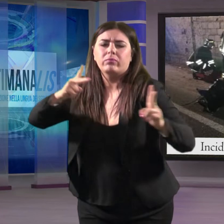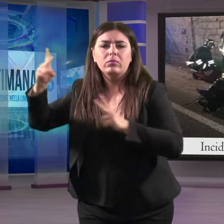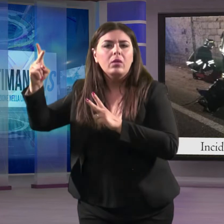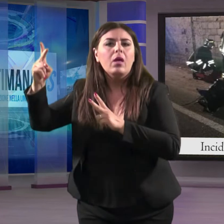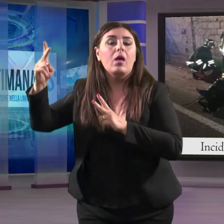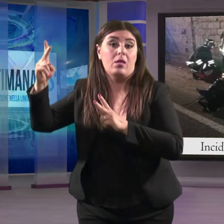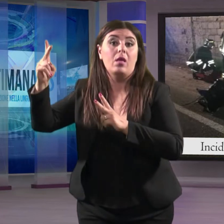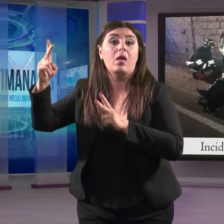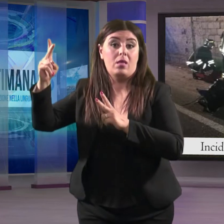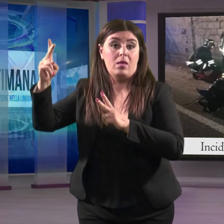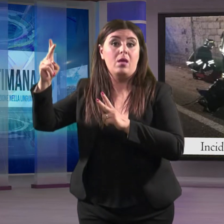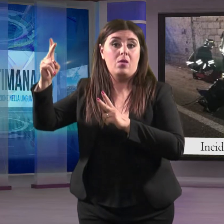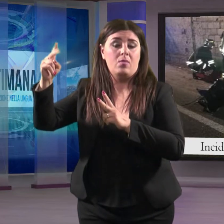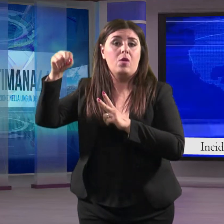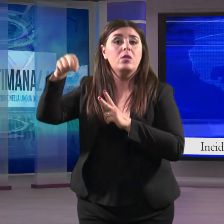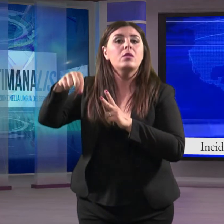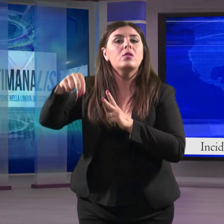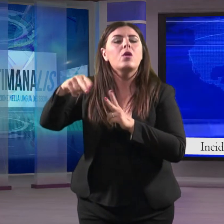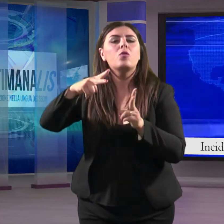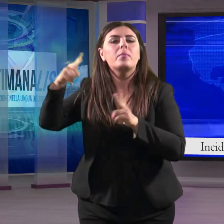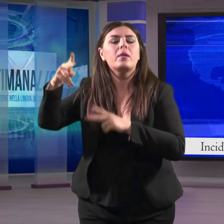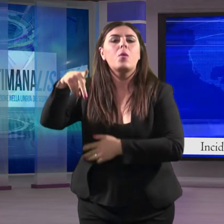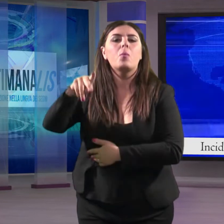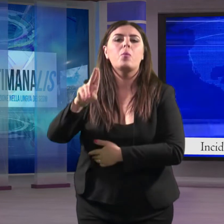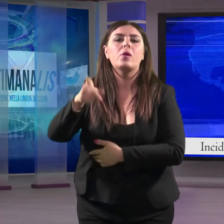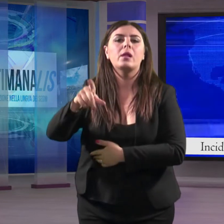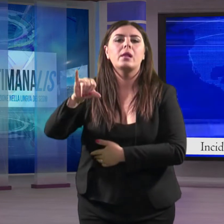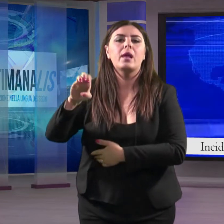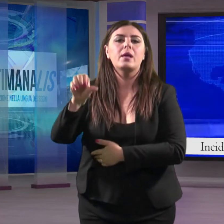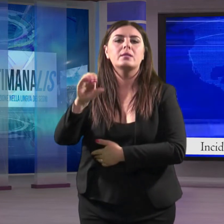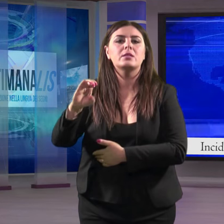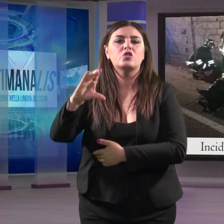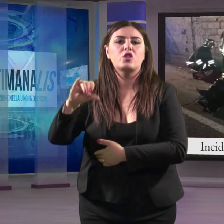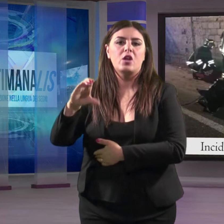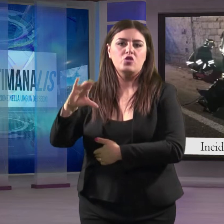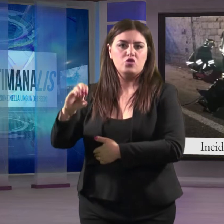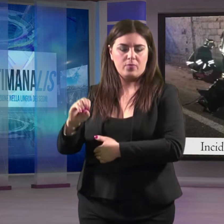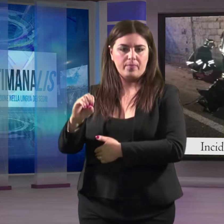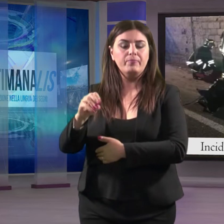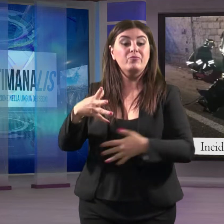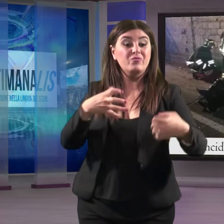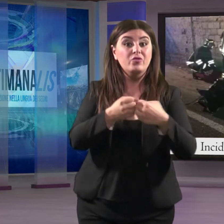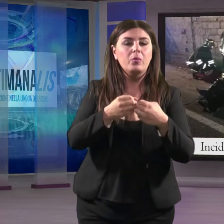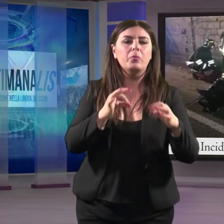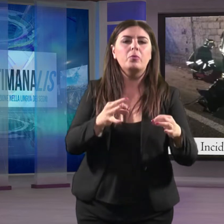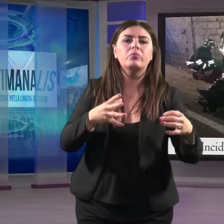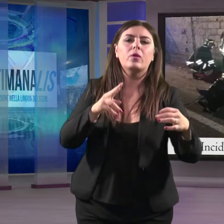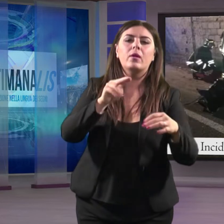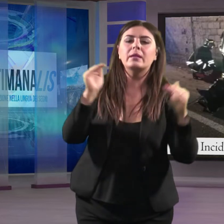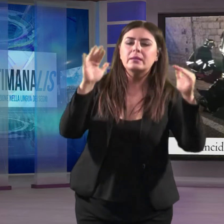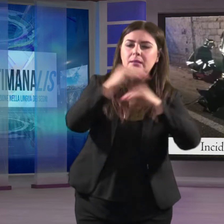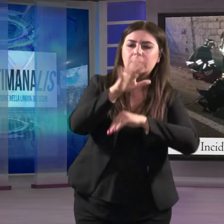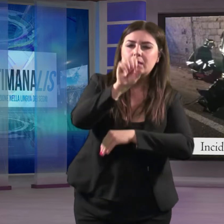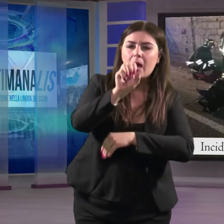trasportati dal personale del 118 presso l'ospedale pugliese Ciaccio. L'incidente è avvenuto nella notte di sabato